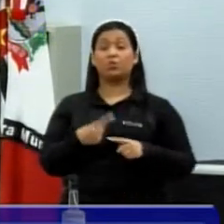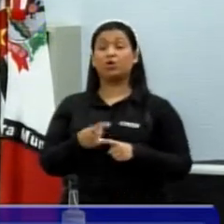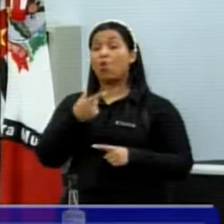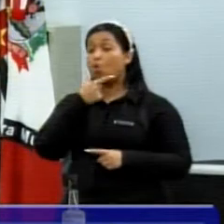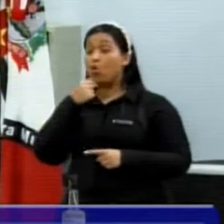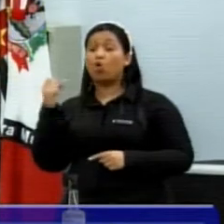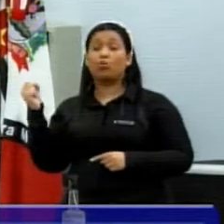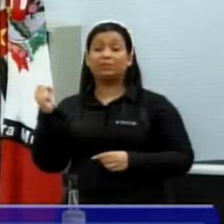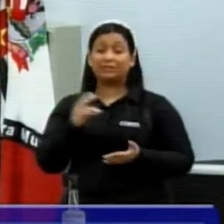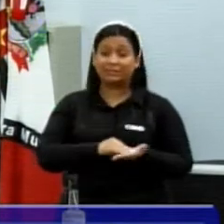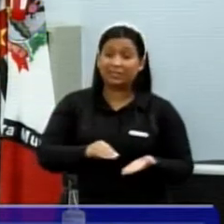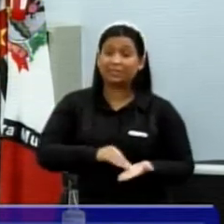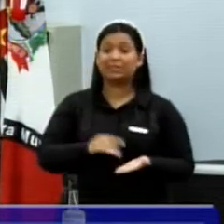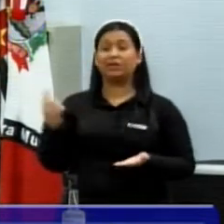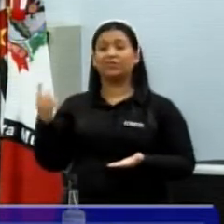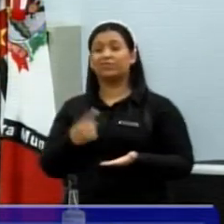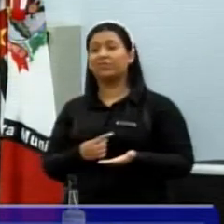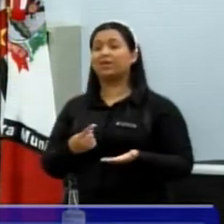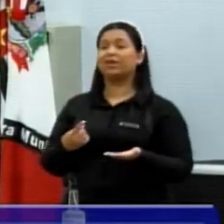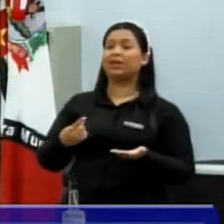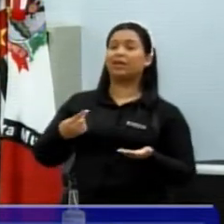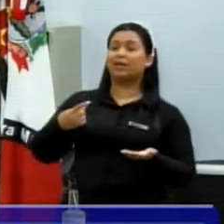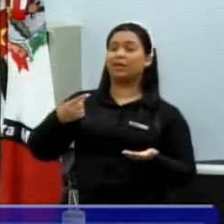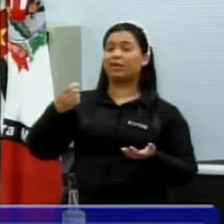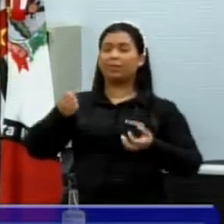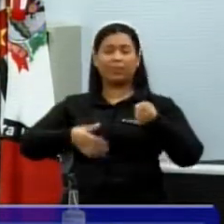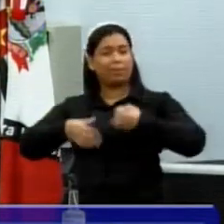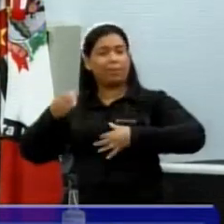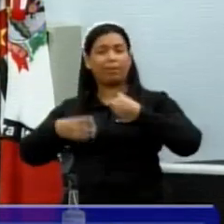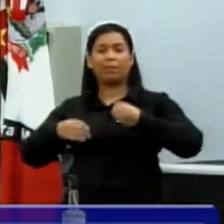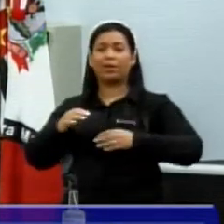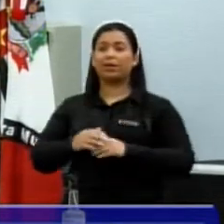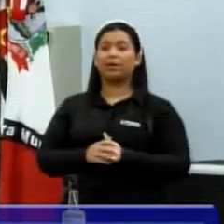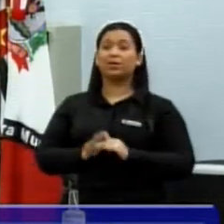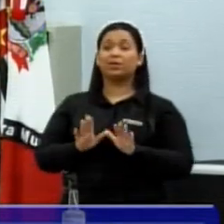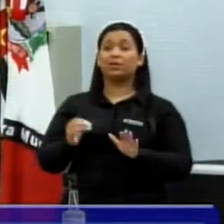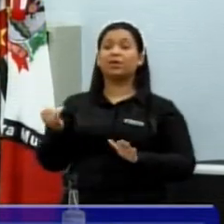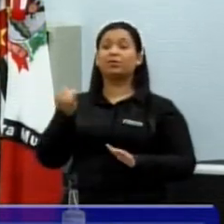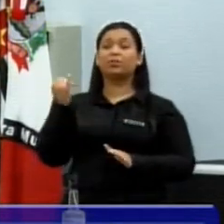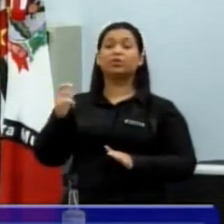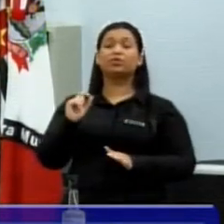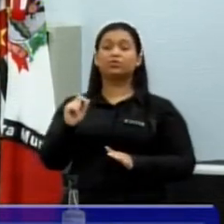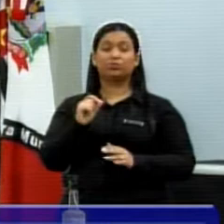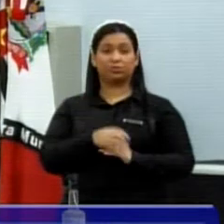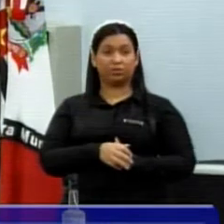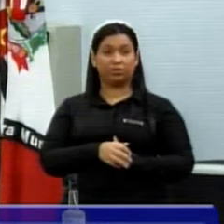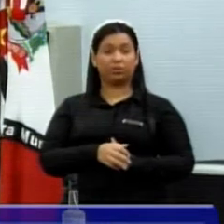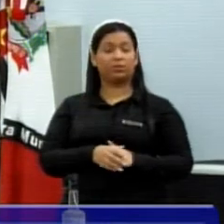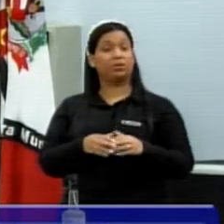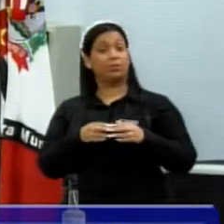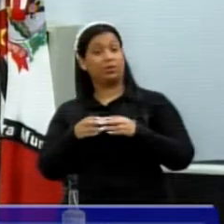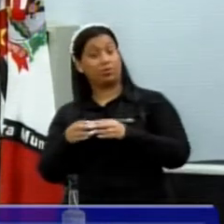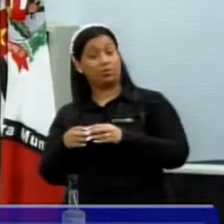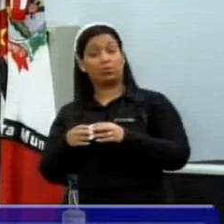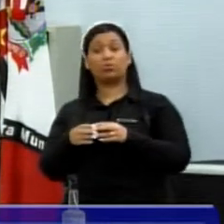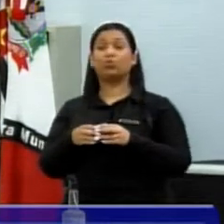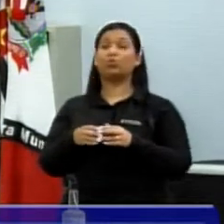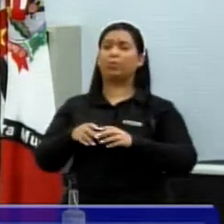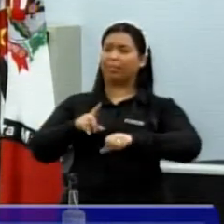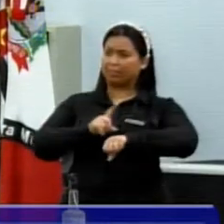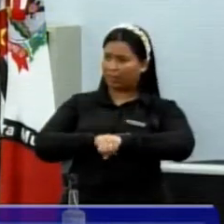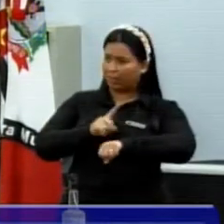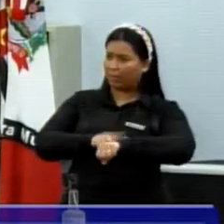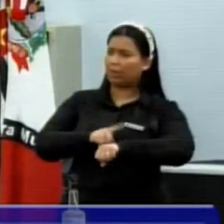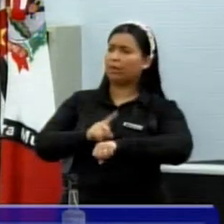secretário aqui, 10 minutos, 12 minutos, não vira nada. Eu acho que é importante trazer pela comissão, a comissão, temos mais tempo,